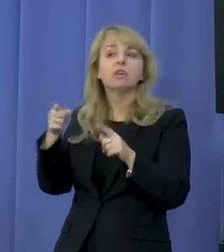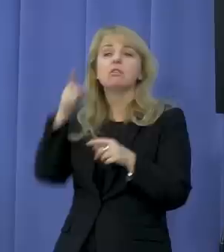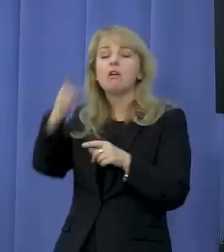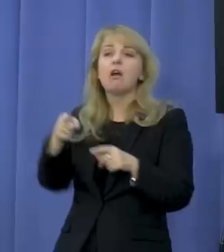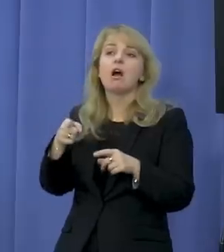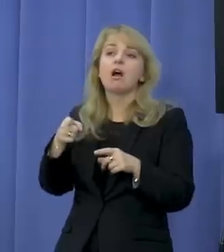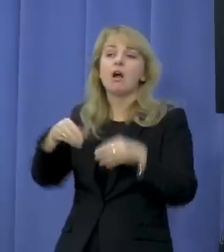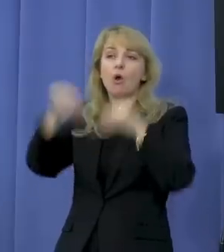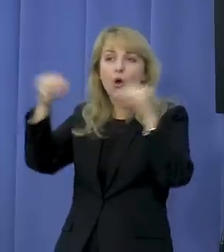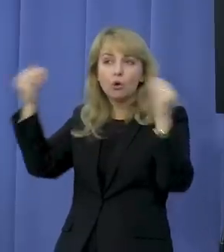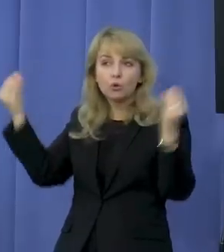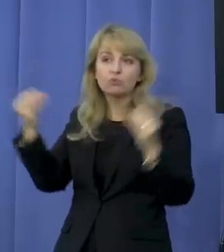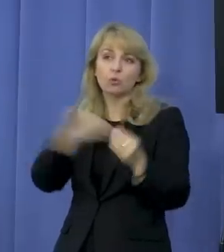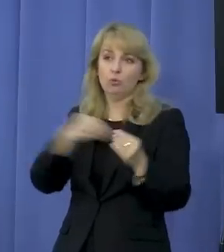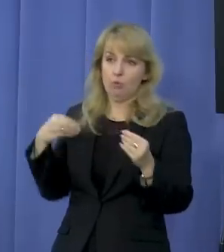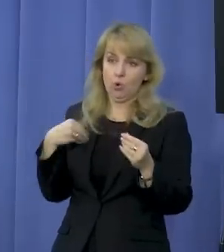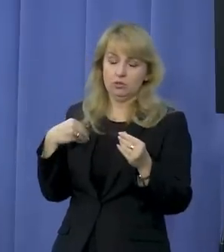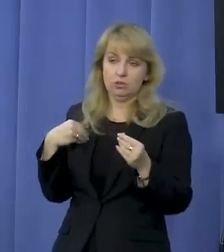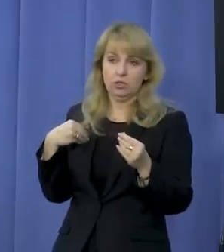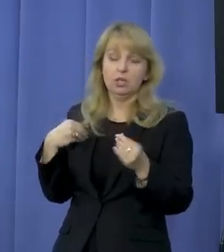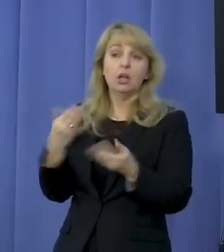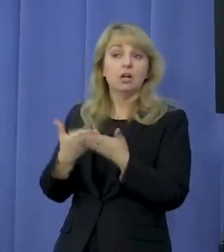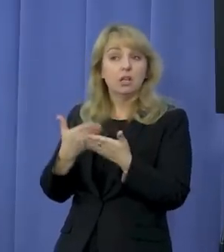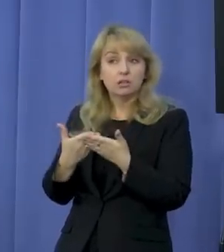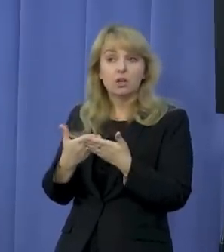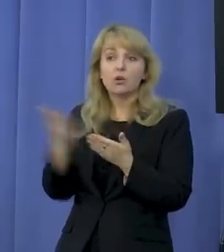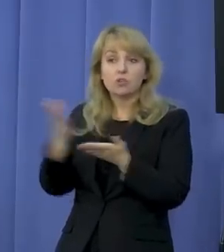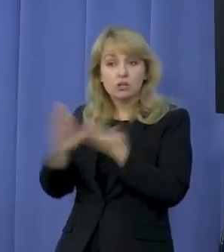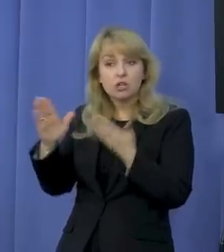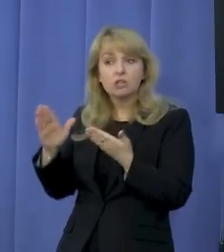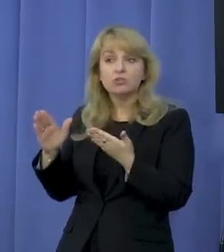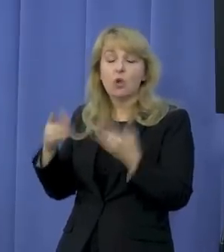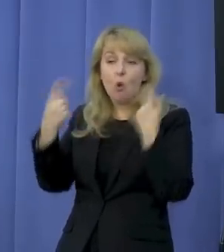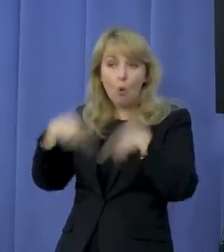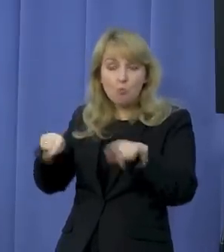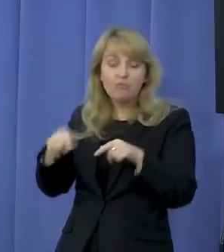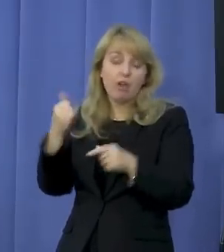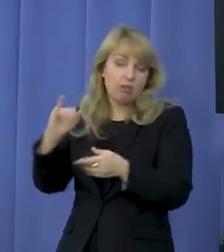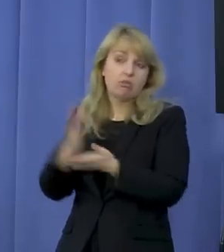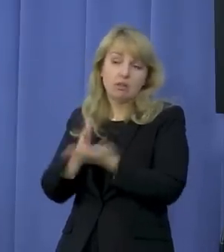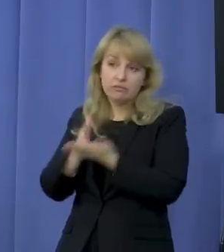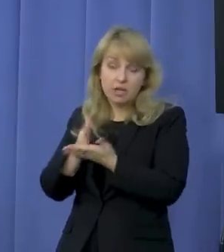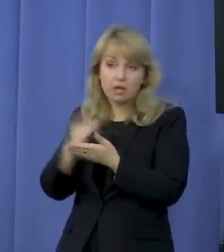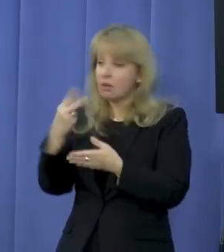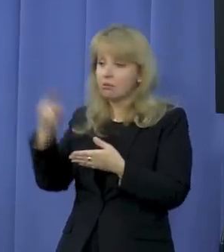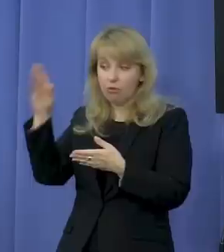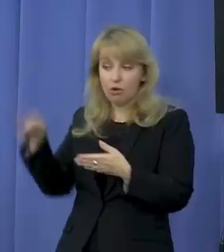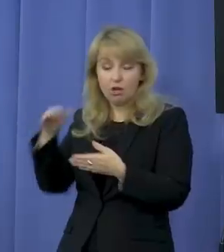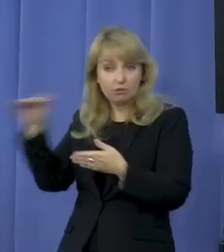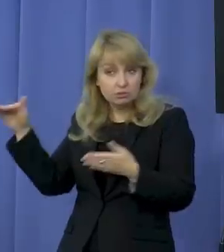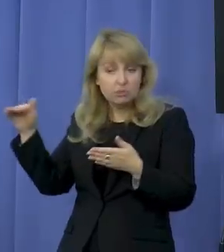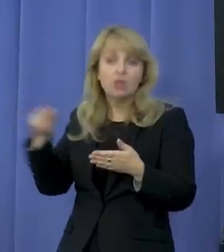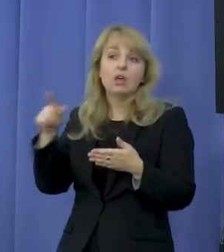rozwój Polski, ponieważ część obywateli o innych przekonaniach niż te, które są obecnie